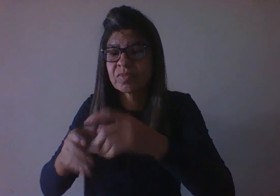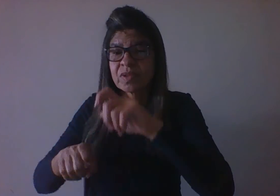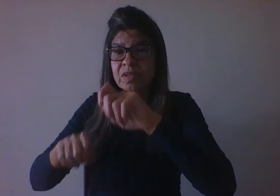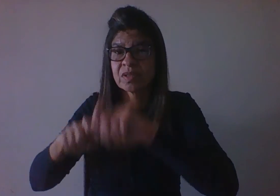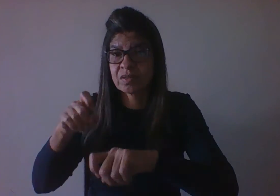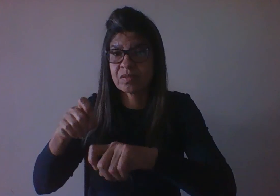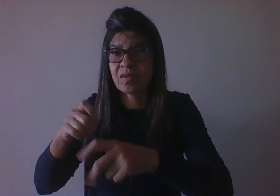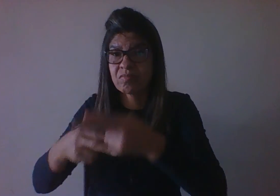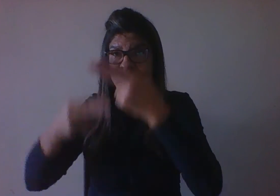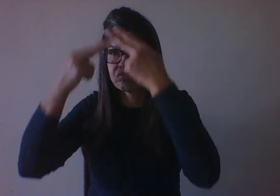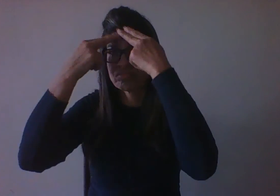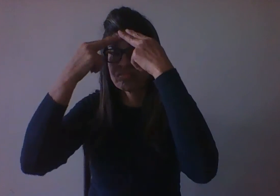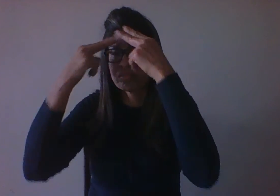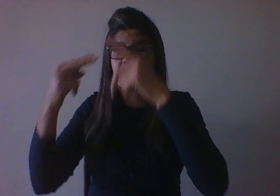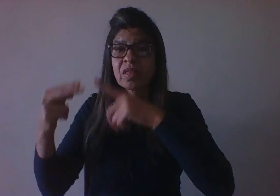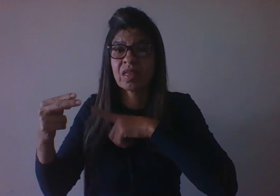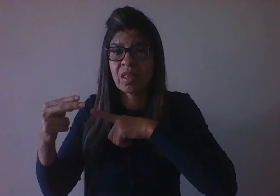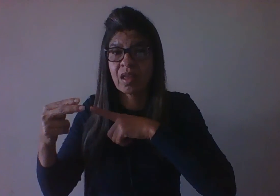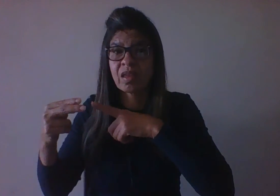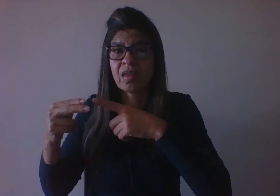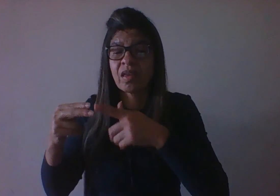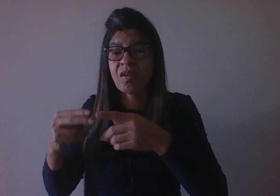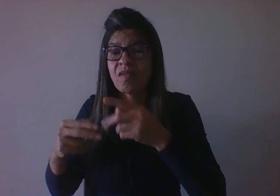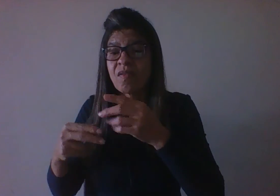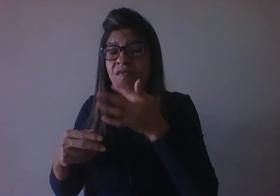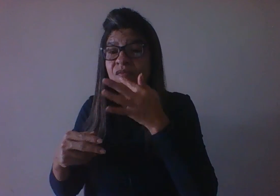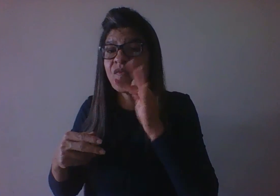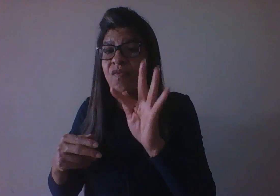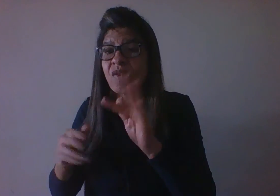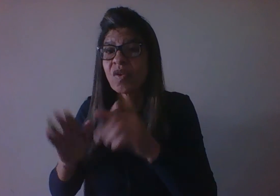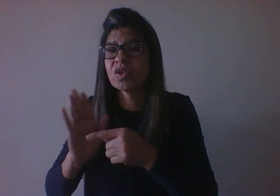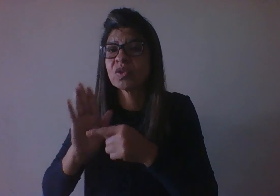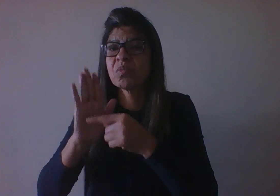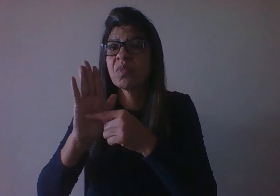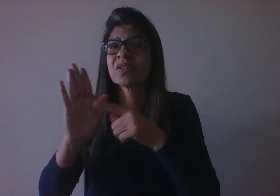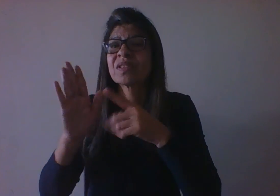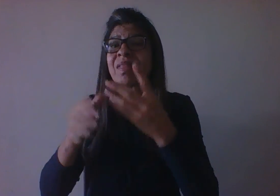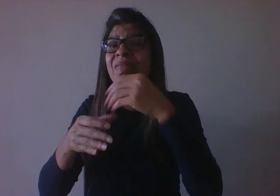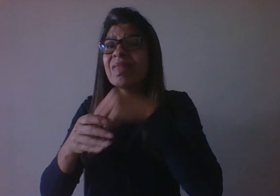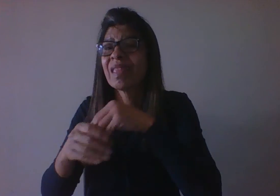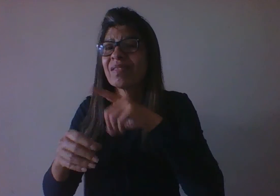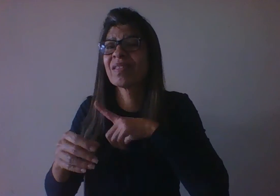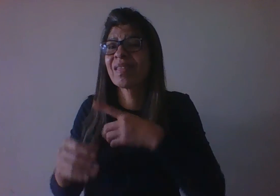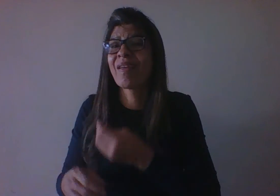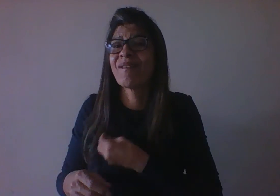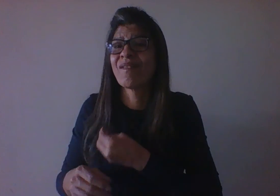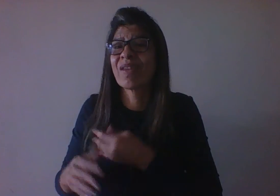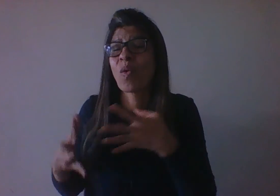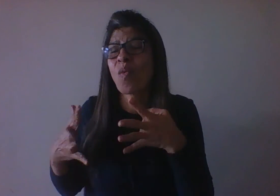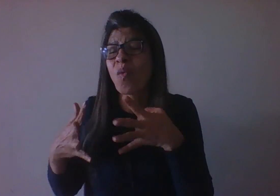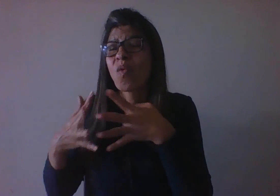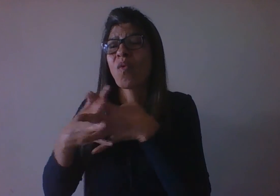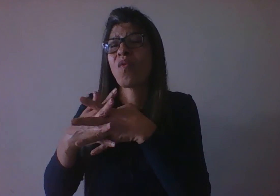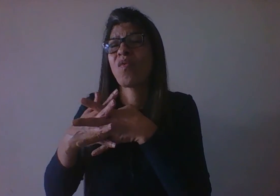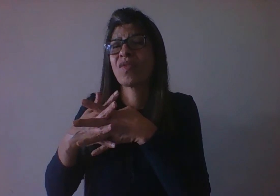os grandes elementos, os grandes conflitos da vida psíquica e que vai levar a um desenvolvimento